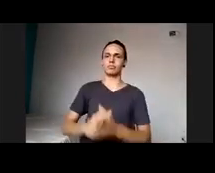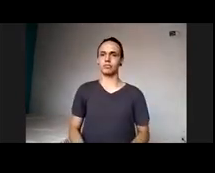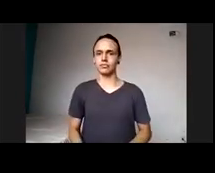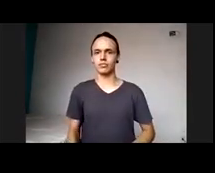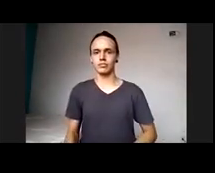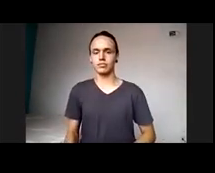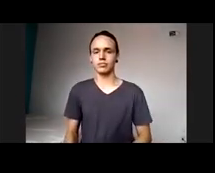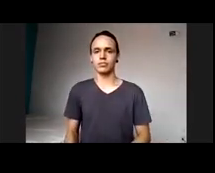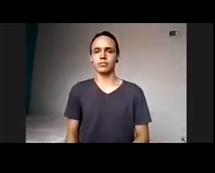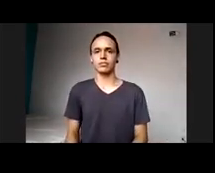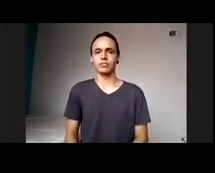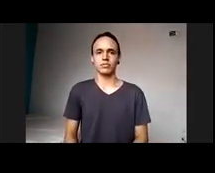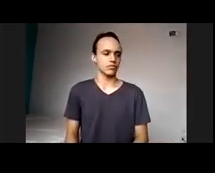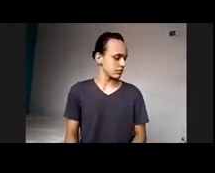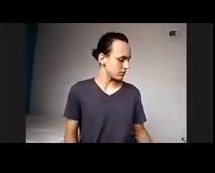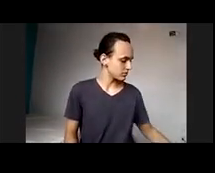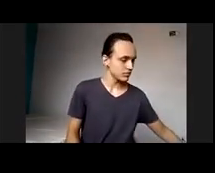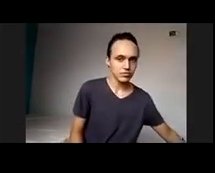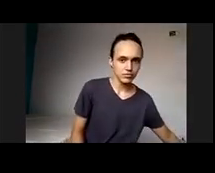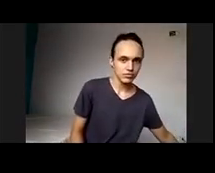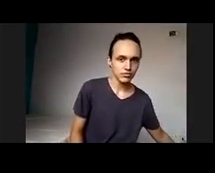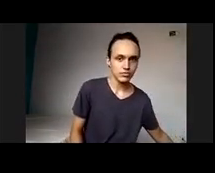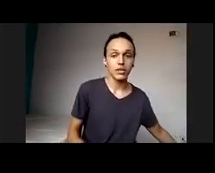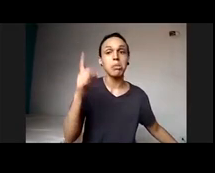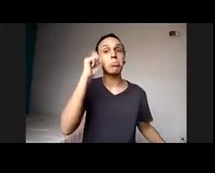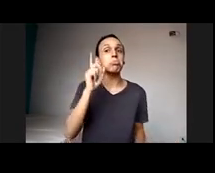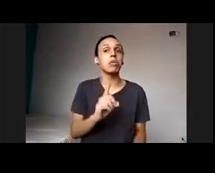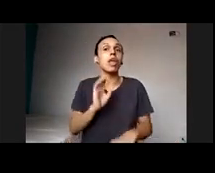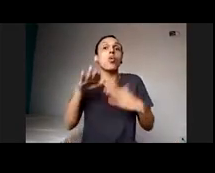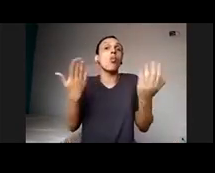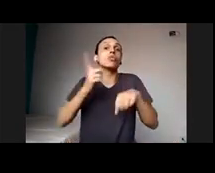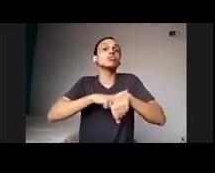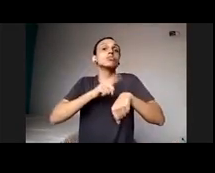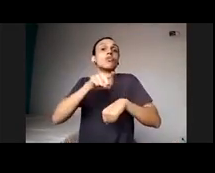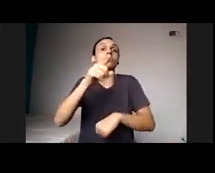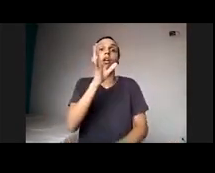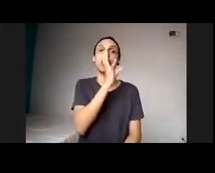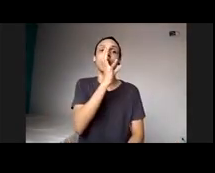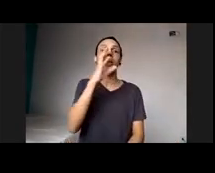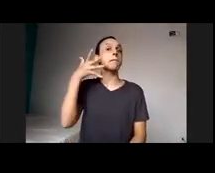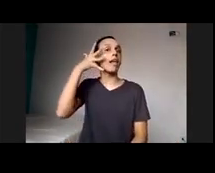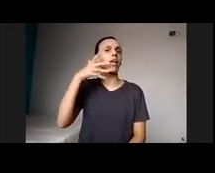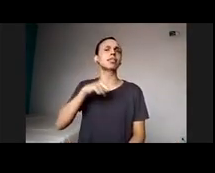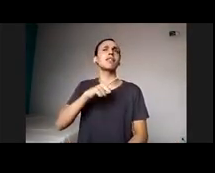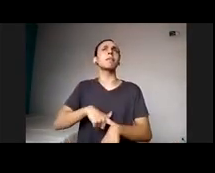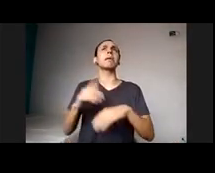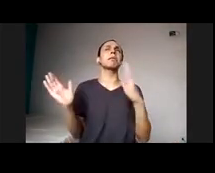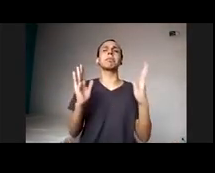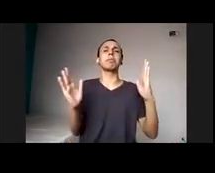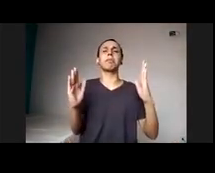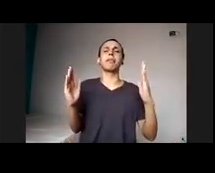Então, eu não sei quando você assistiu essa palestra, mas a gente teve um período que eu chamo de vacas gordas,